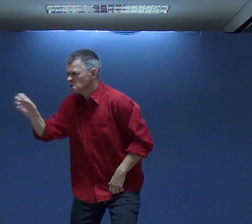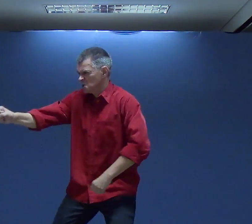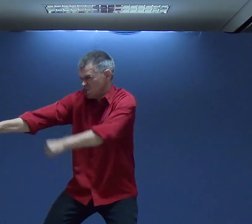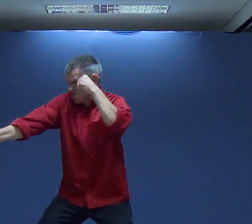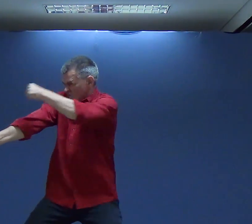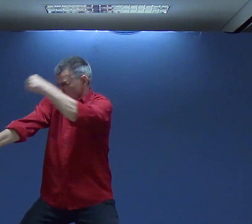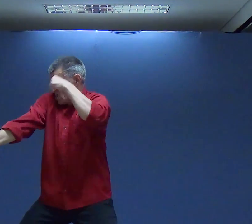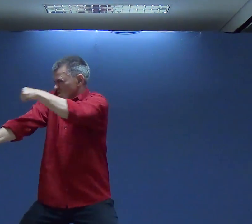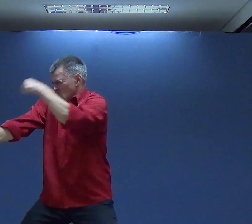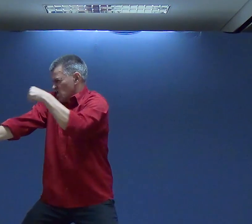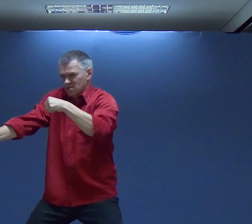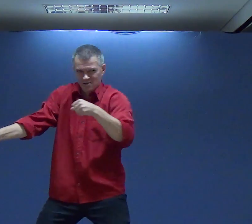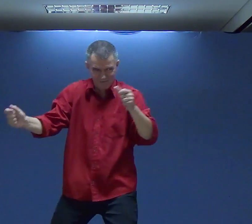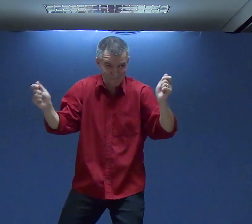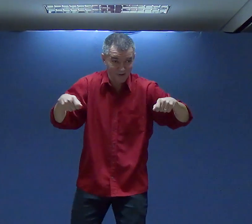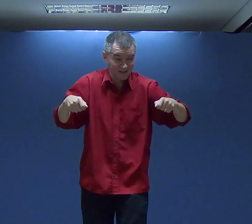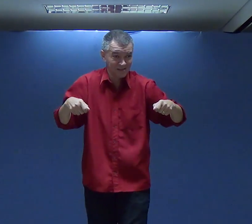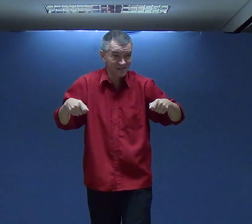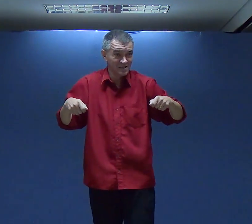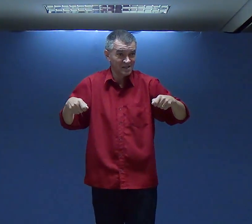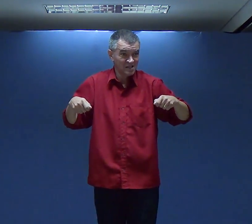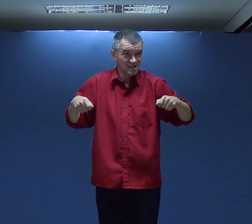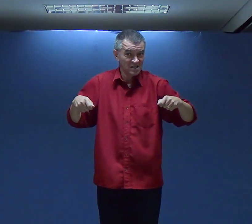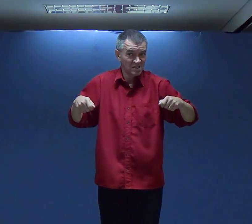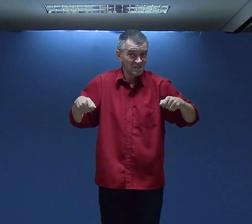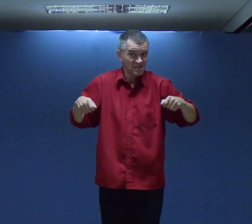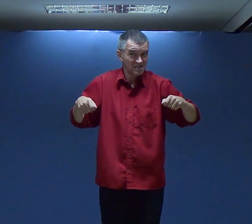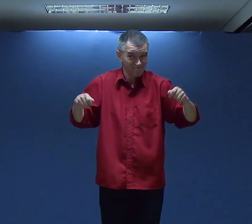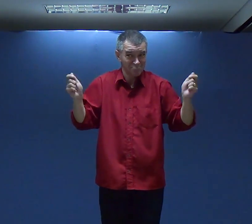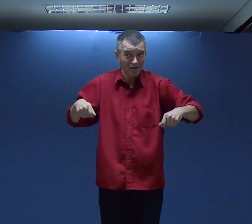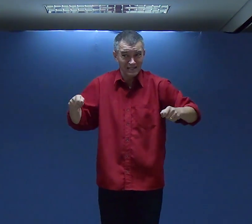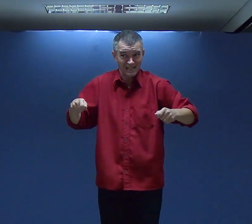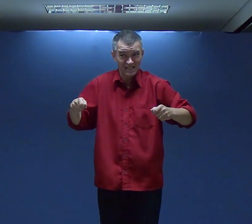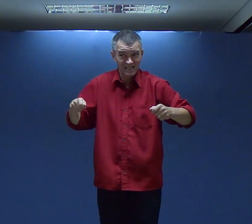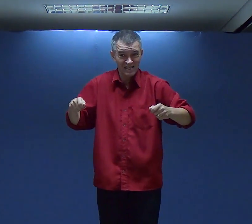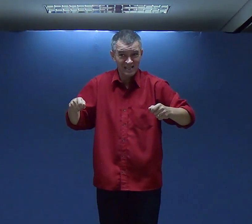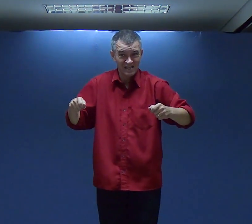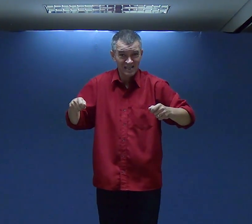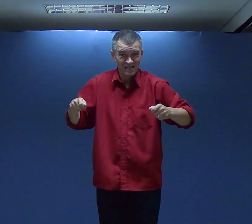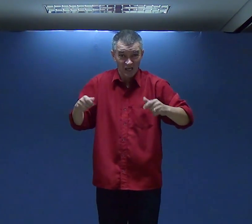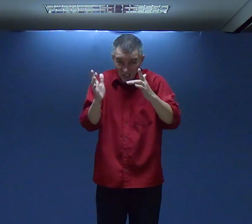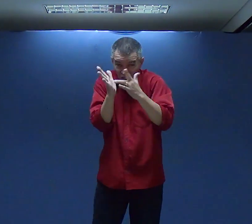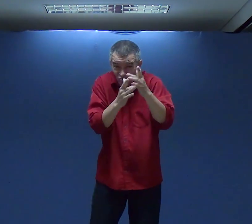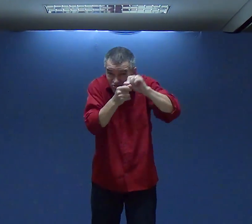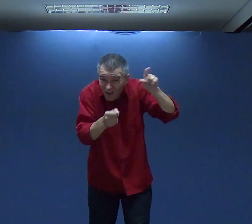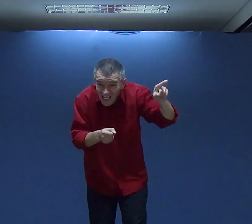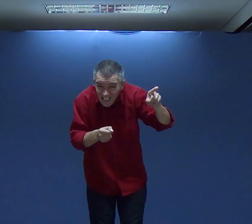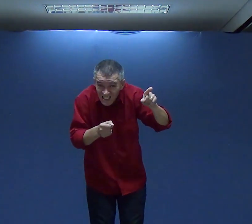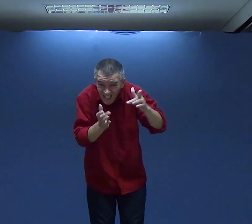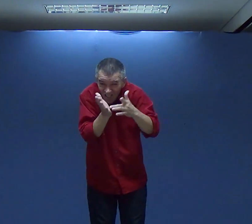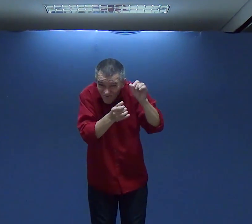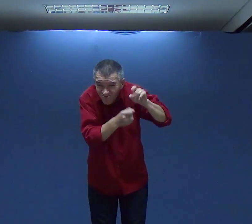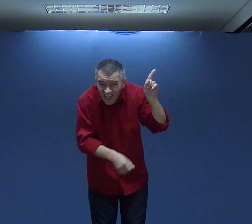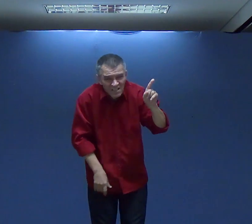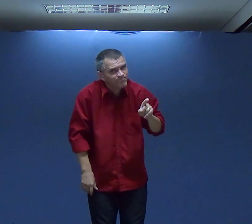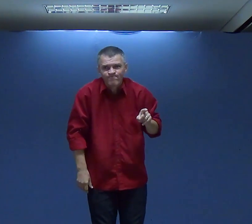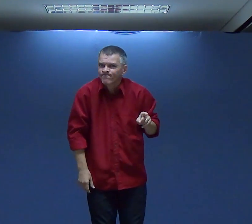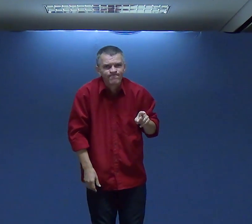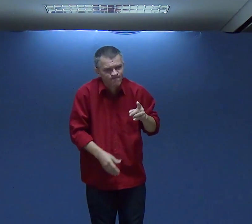Eu não posso descer Da cruz E mudar Aquela atitude Não Não posso Posso fazer isso Foi isso Que Jesus